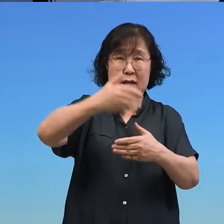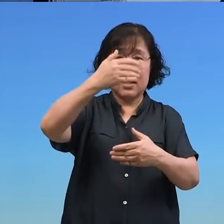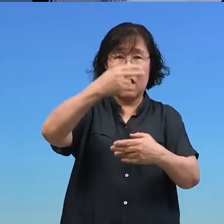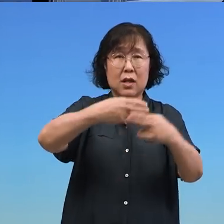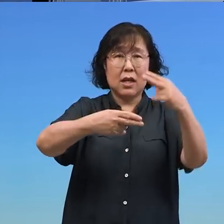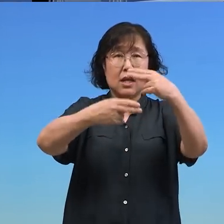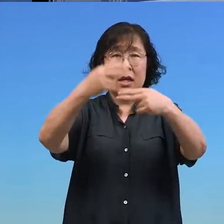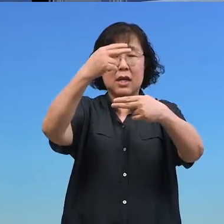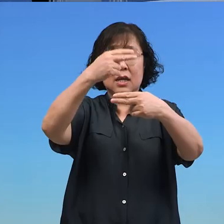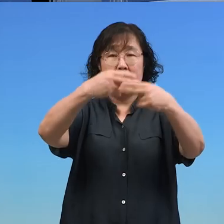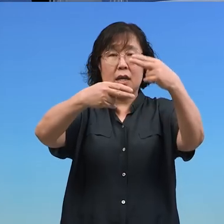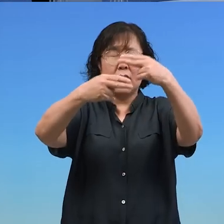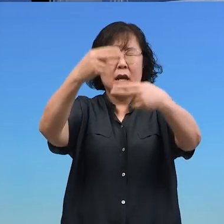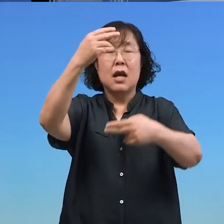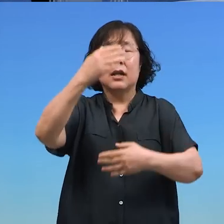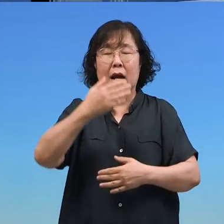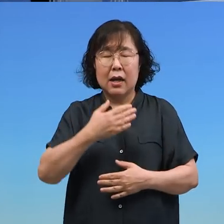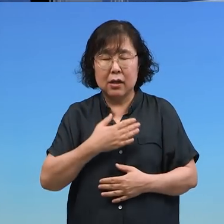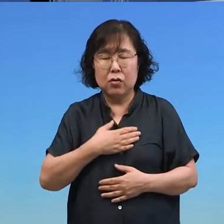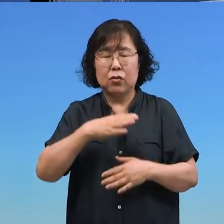나를 두렵게 하지마